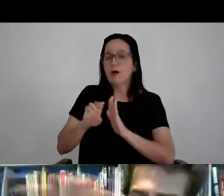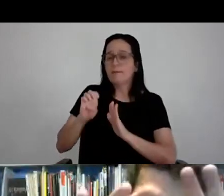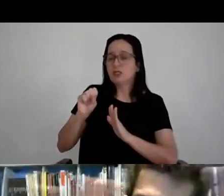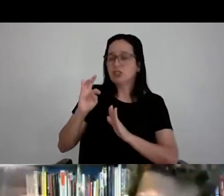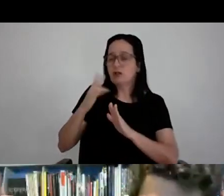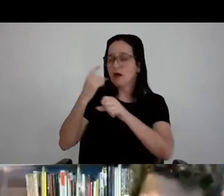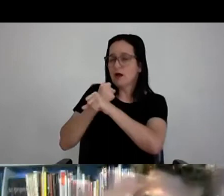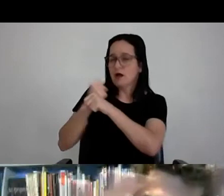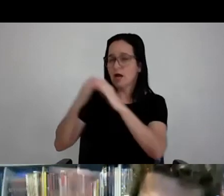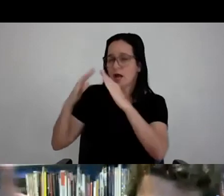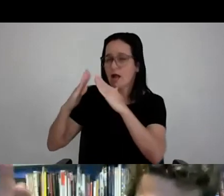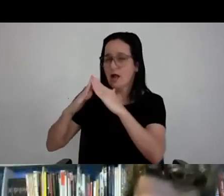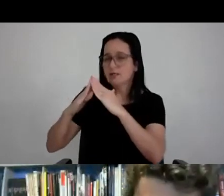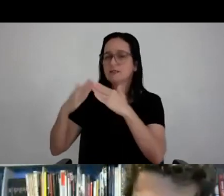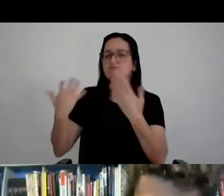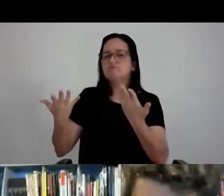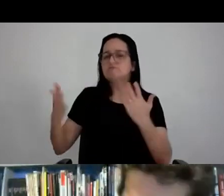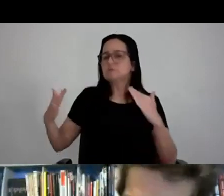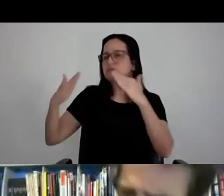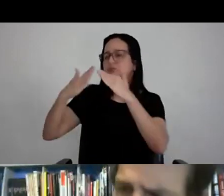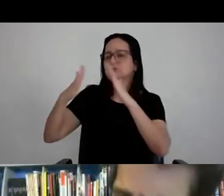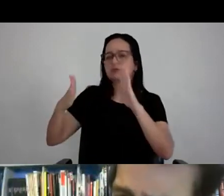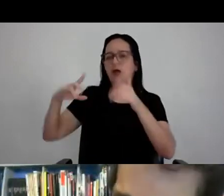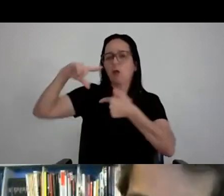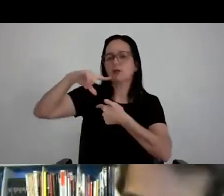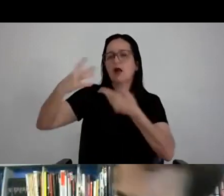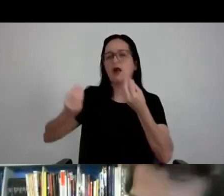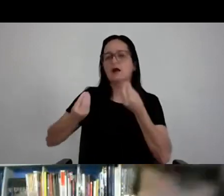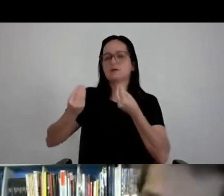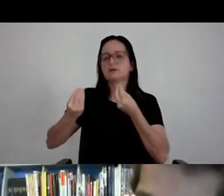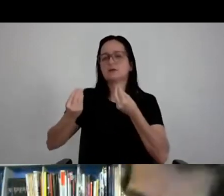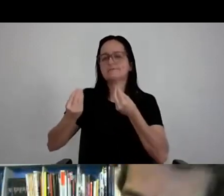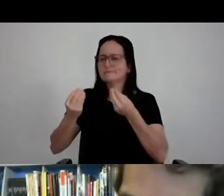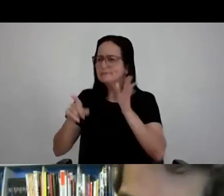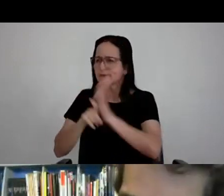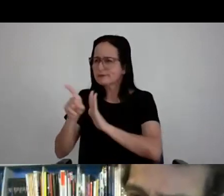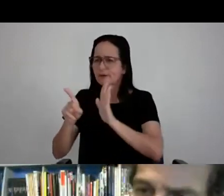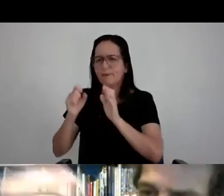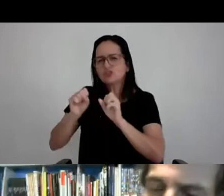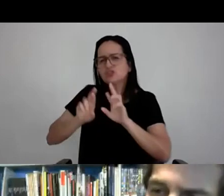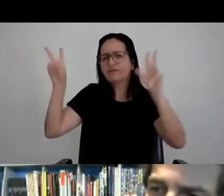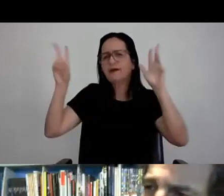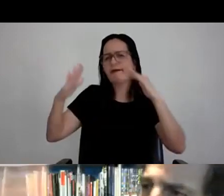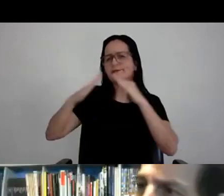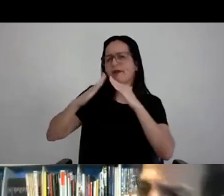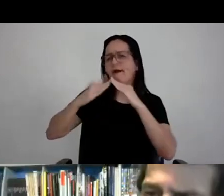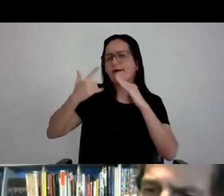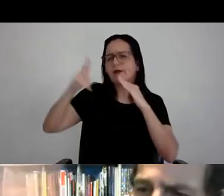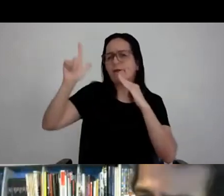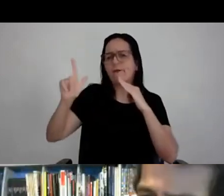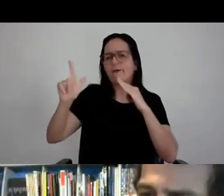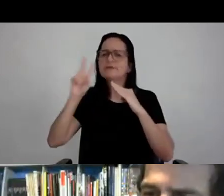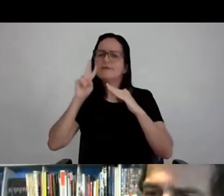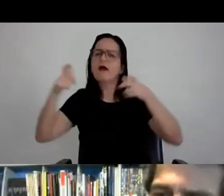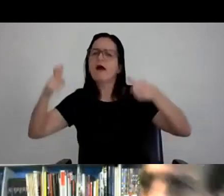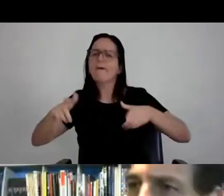casa, eu quero aquela casa contemporânea, quadrada, mas tem que ser quadrada, podemos pensar um negócio diferente? Podemos trazer um negócio? Deixa eu olhar o teu terreno,